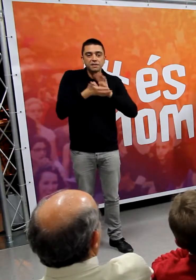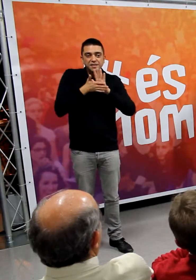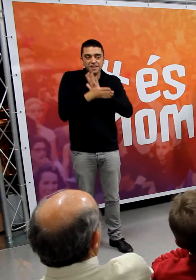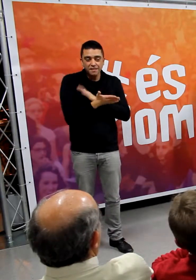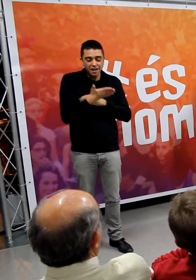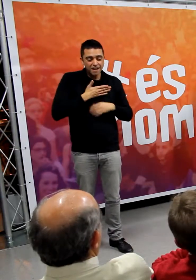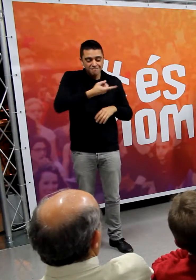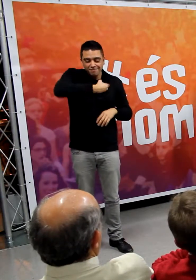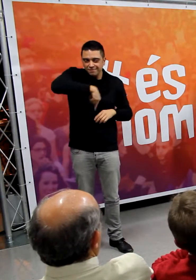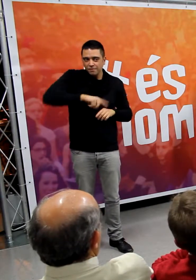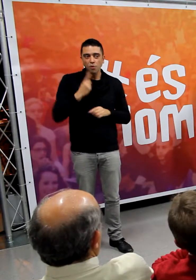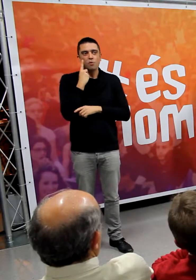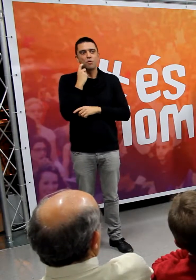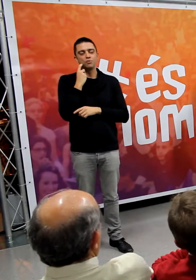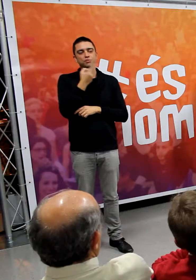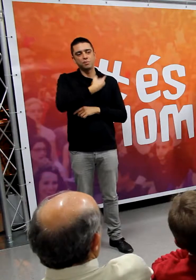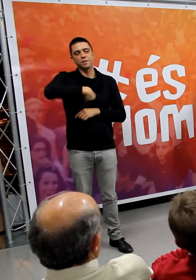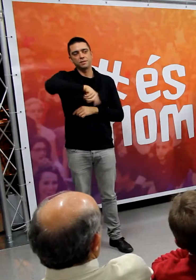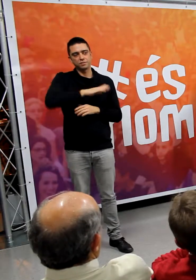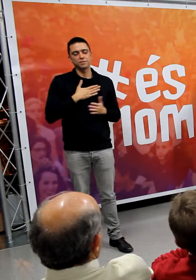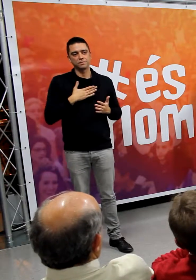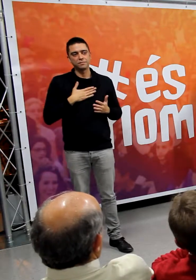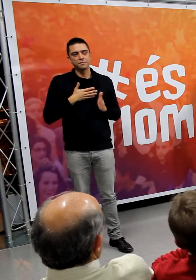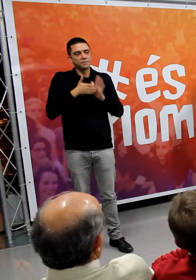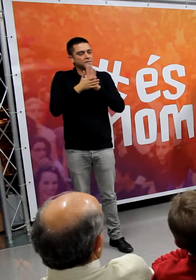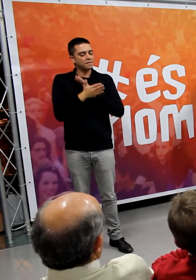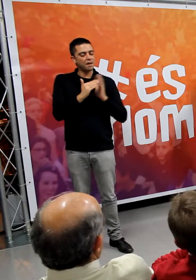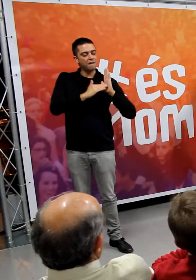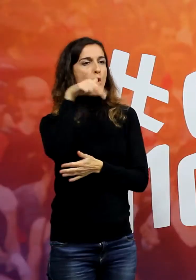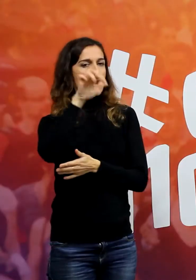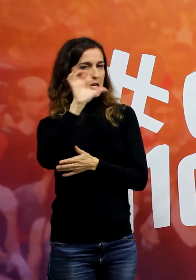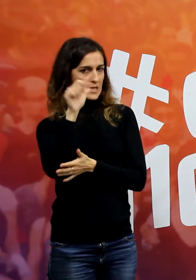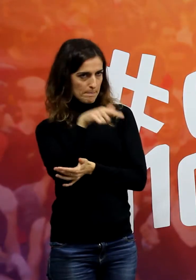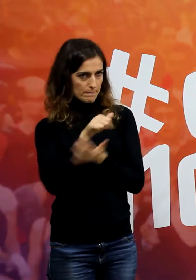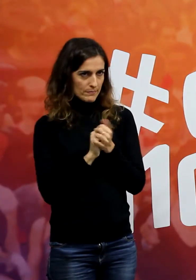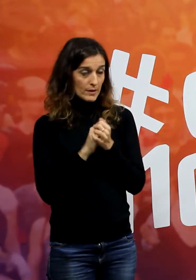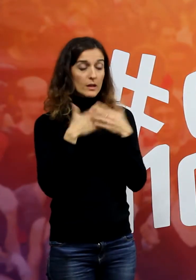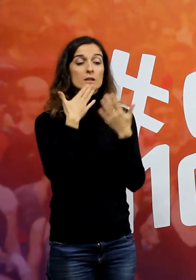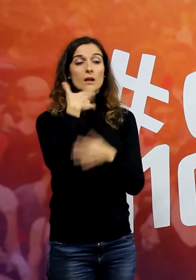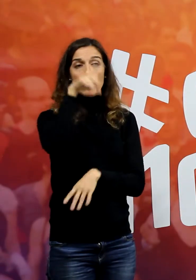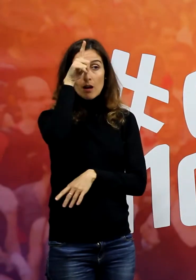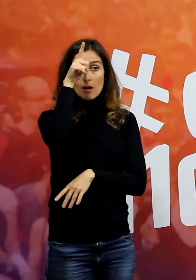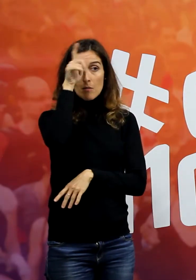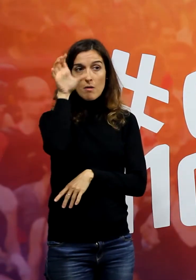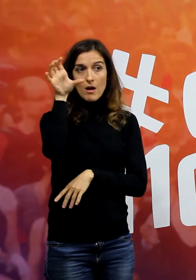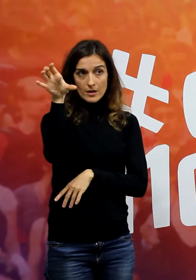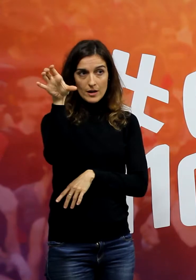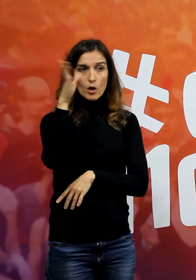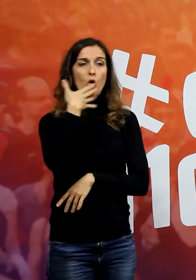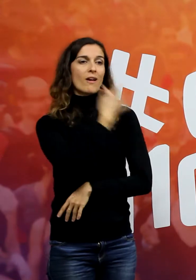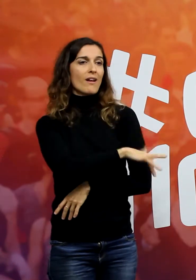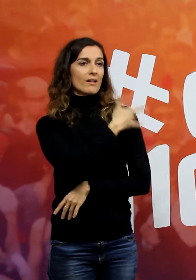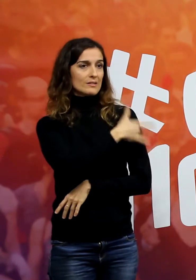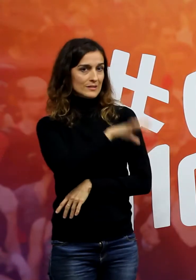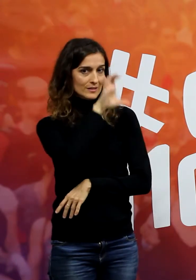nostre de cada dia és el pa dels valencians que en Alemanya que en Anglaterra